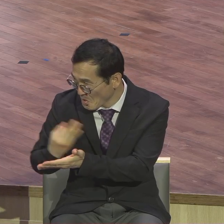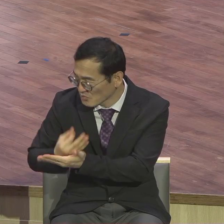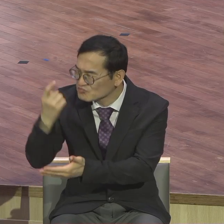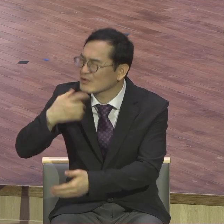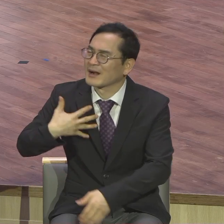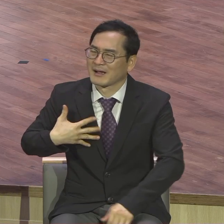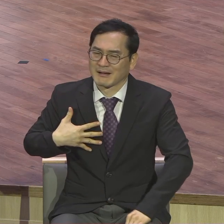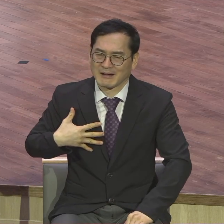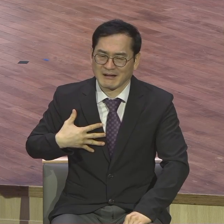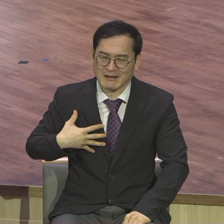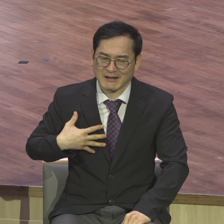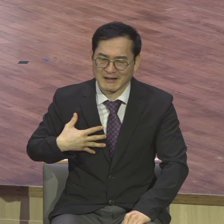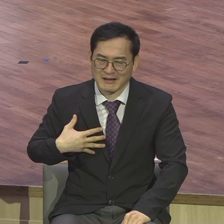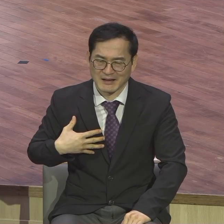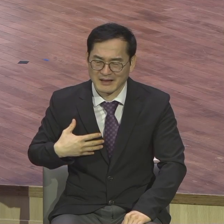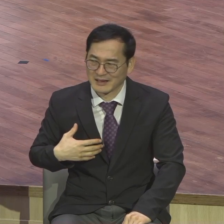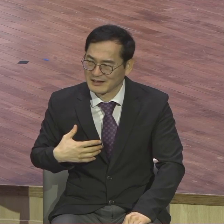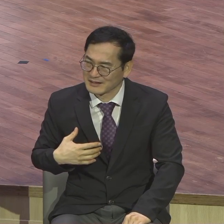나가서 당신의 딸날들 땅에 감추었나